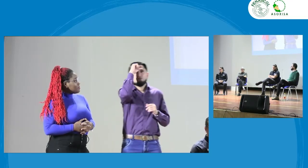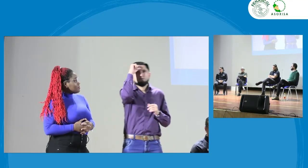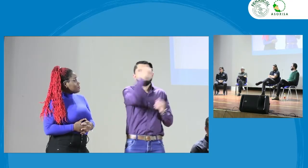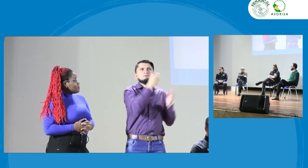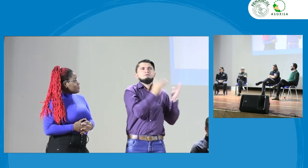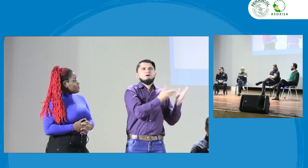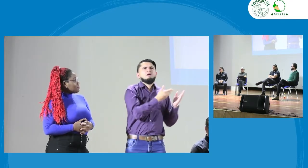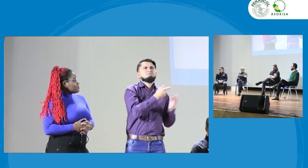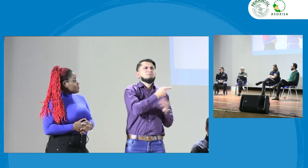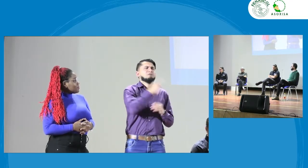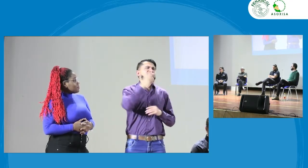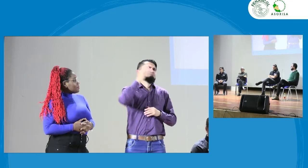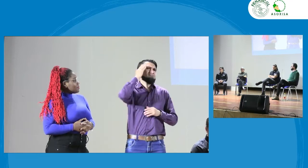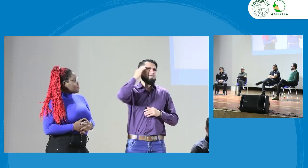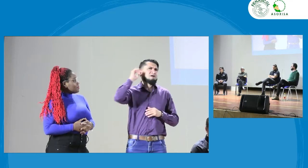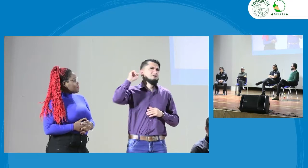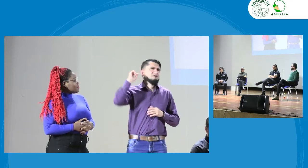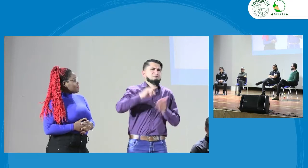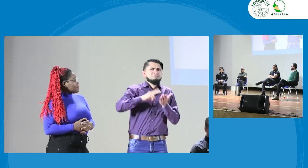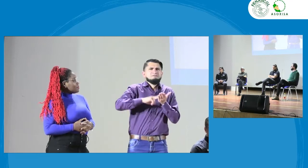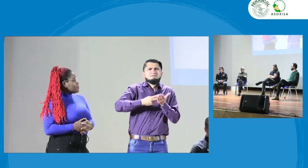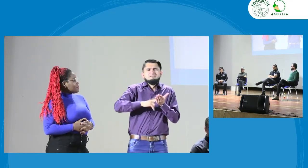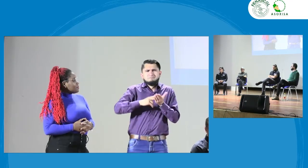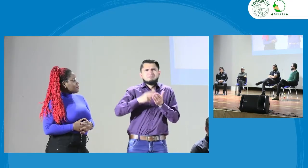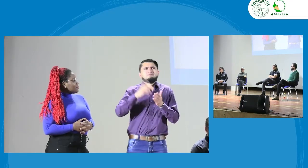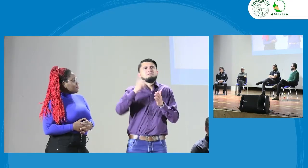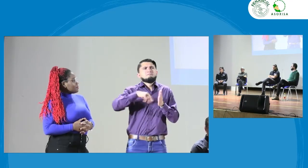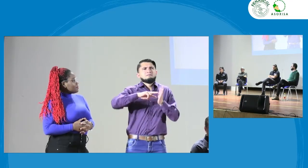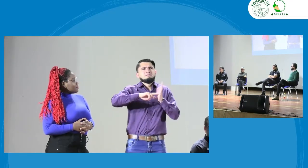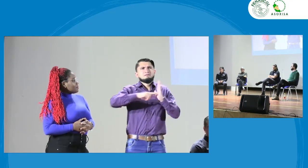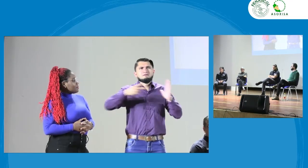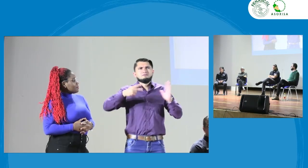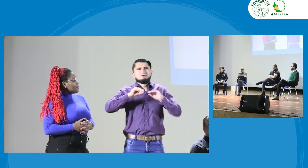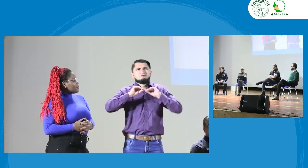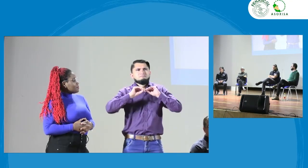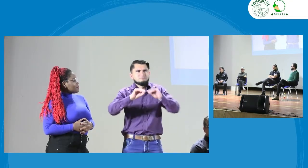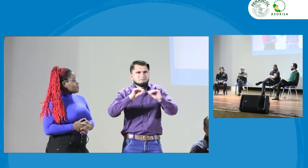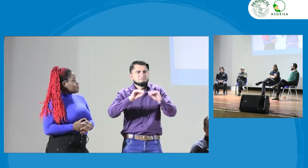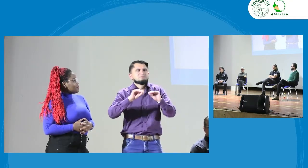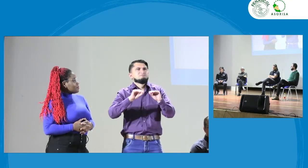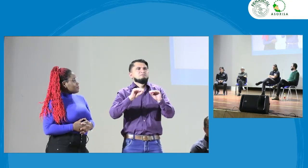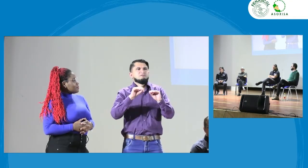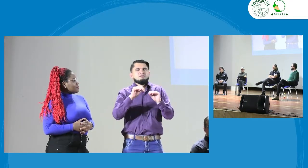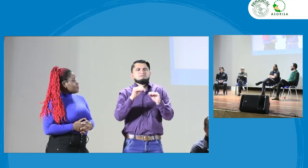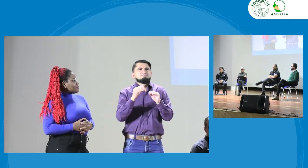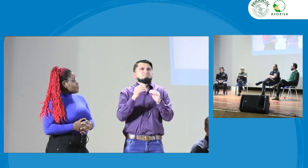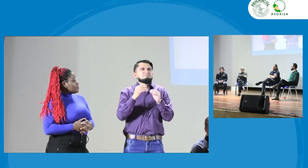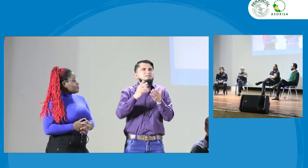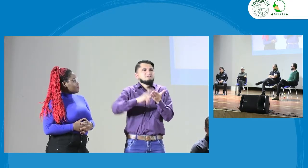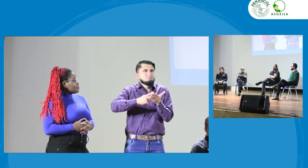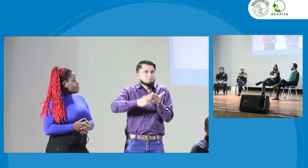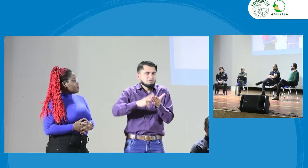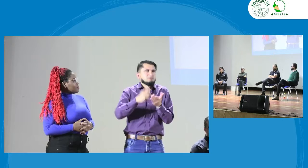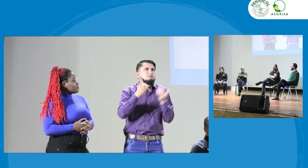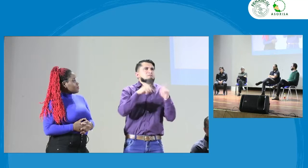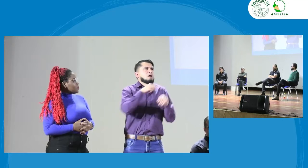está con nosotros John Boorquez, que es un intérprete de amplia trayectoria y también es formador de